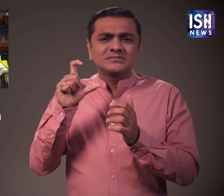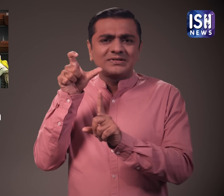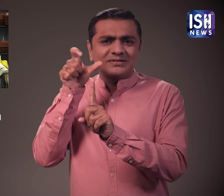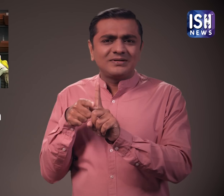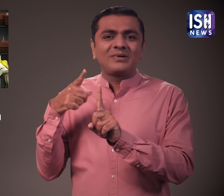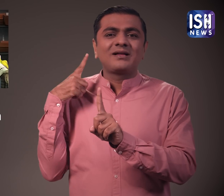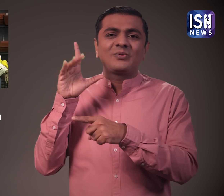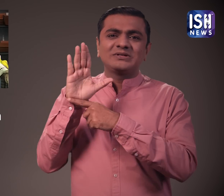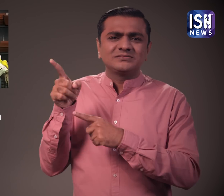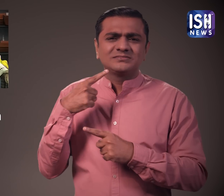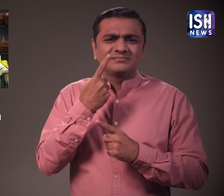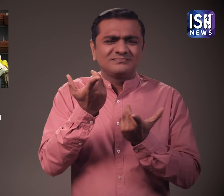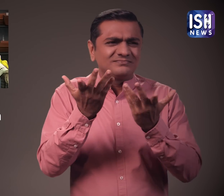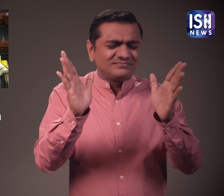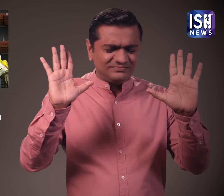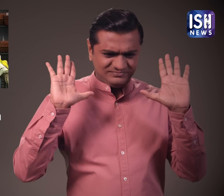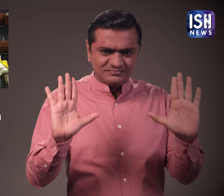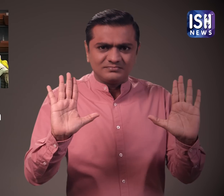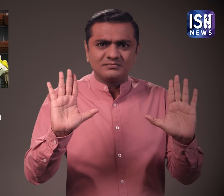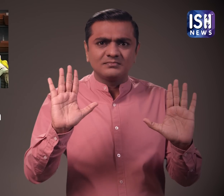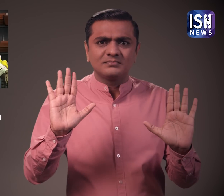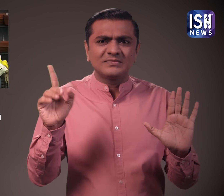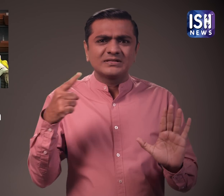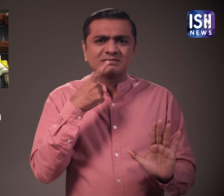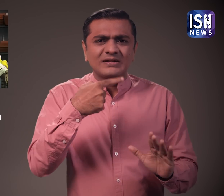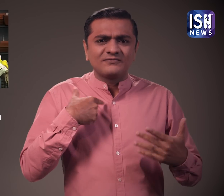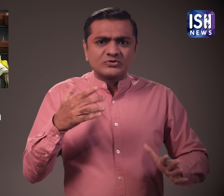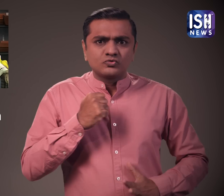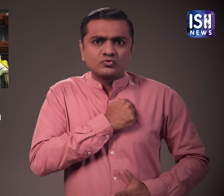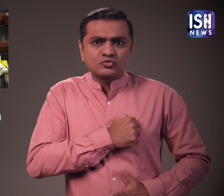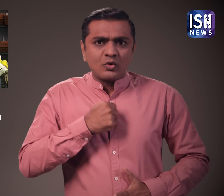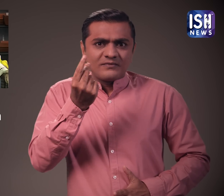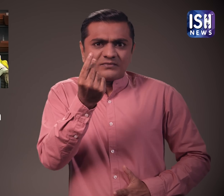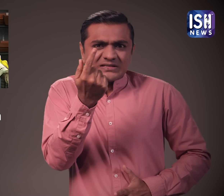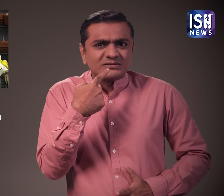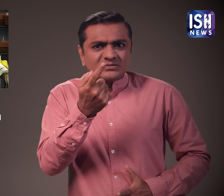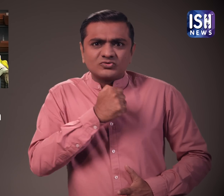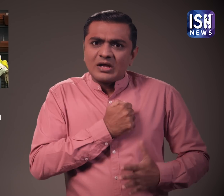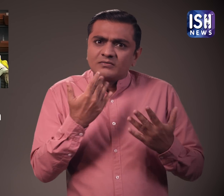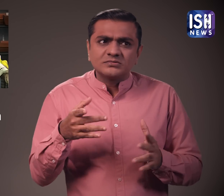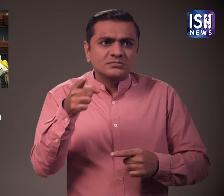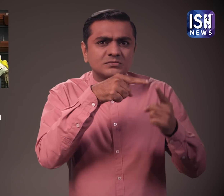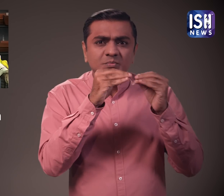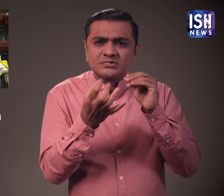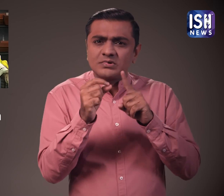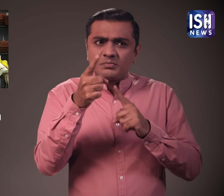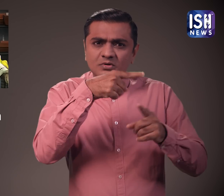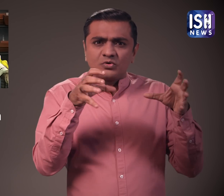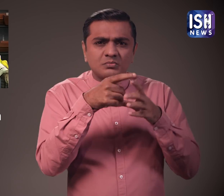कॉंग्रेस के चौदरी ने कहा कि वह पहले ही जुबान फिसलने के लिए माफी मांग चुके है और भाजपा पर